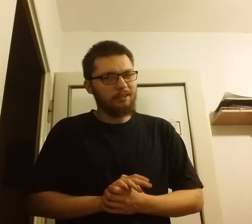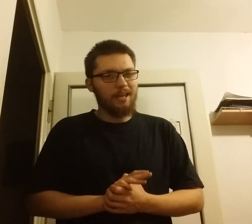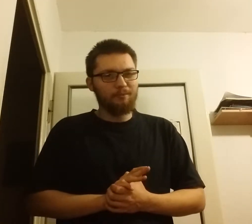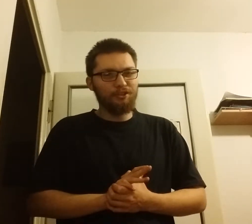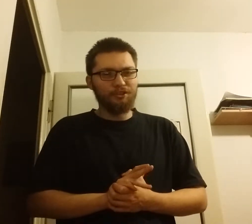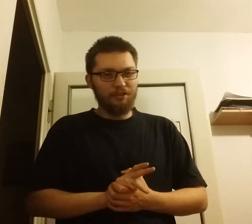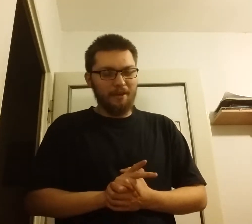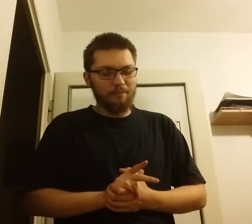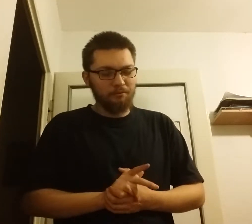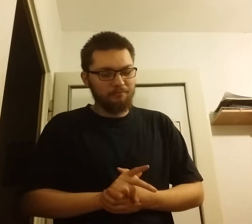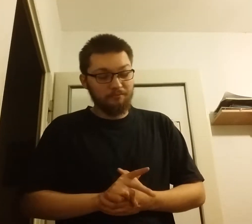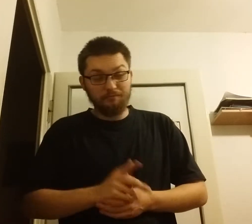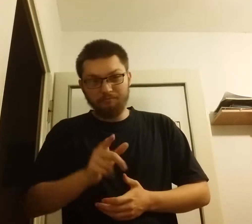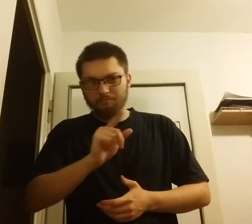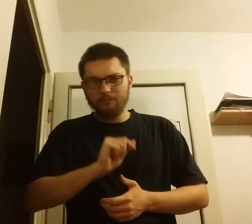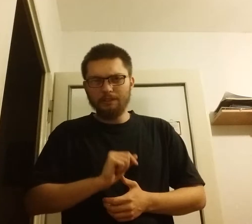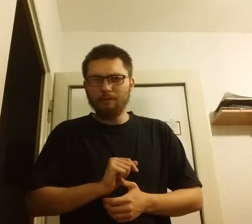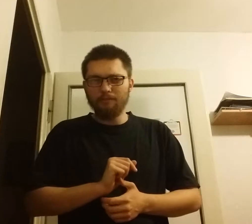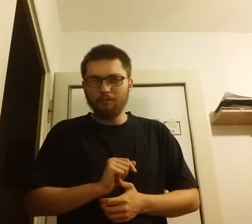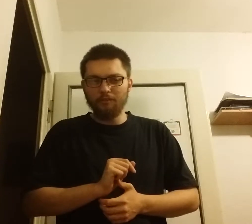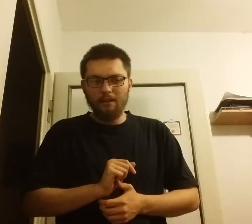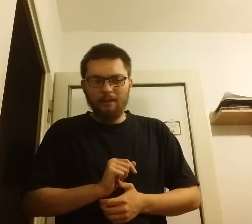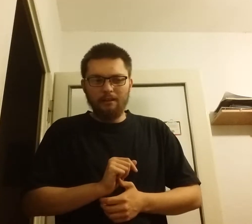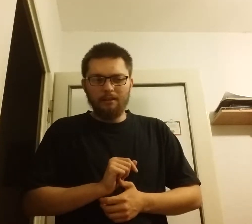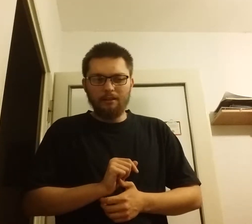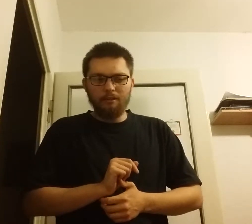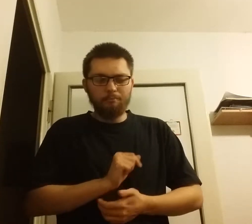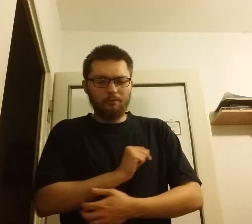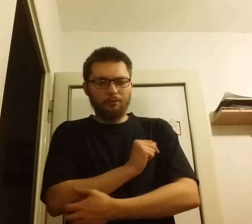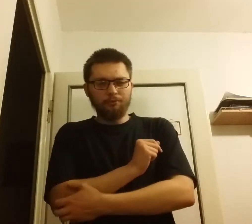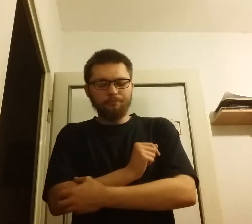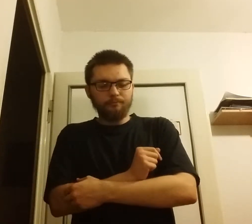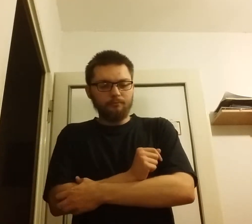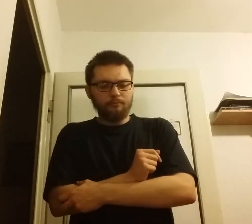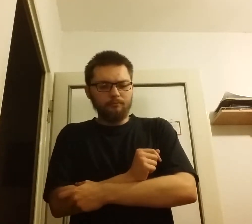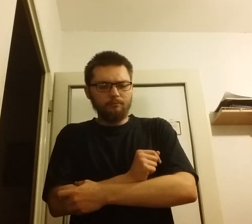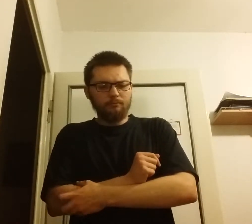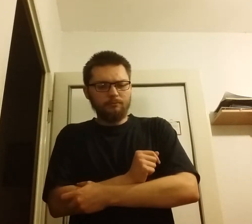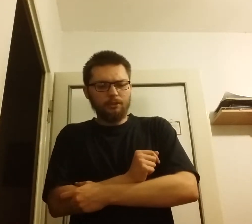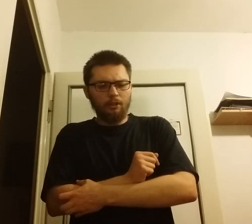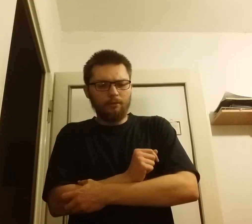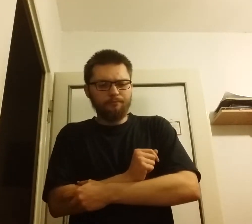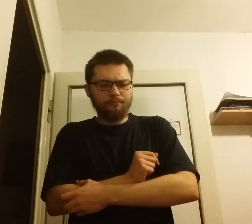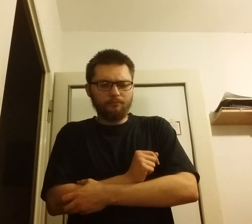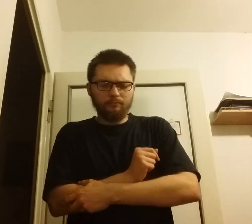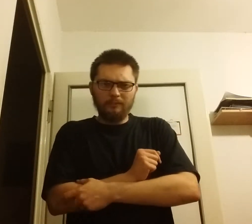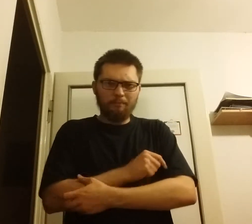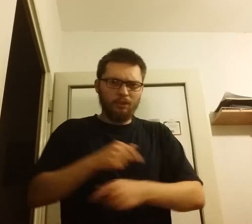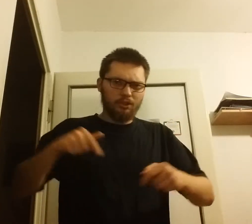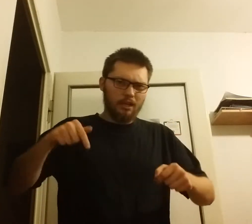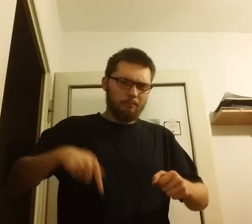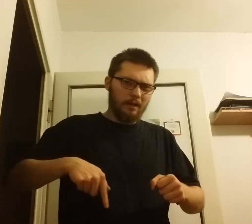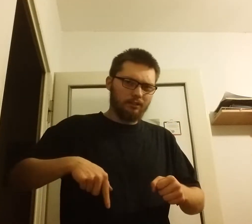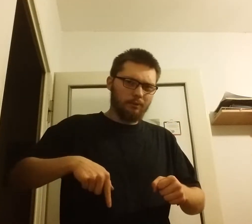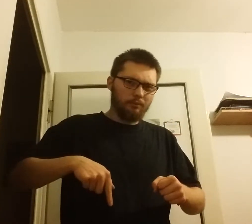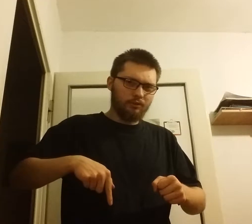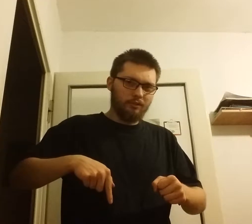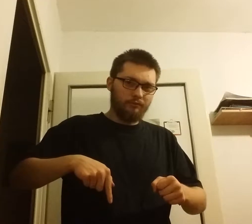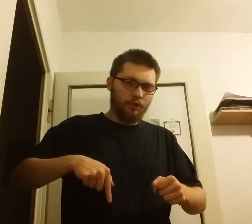tajemniczy nie był, z pewną powodu, to napiszcie bardzo mi proszę w